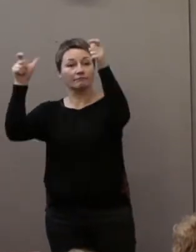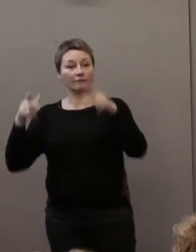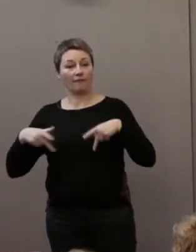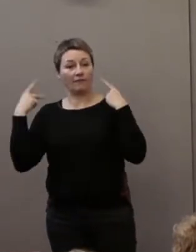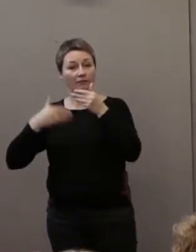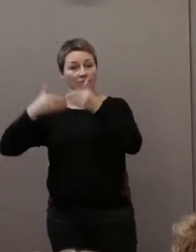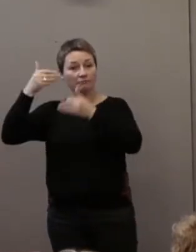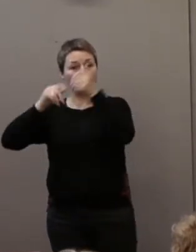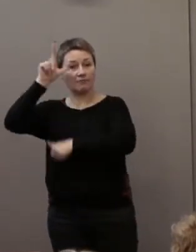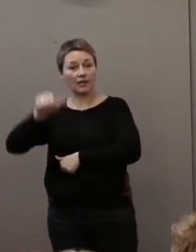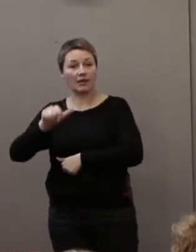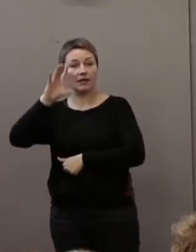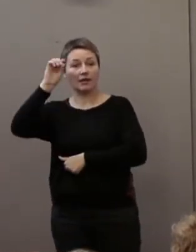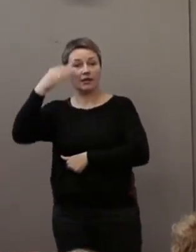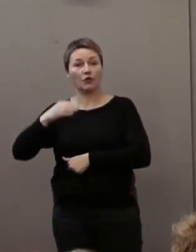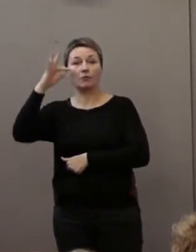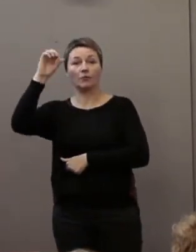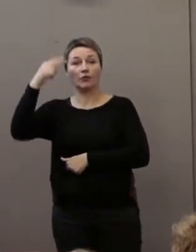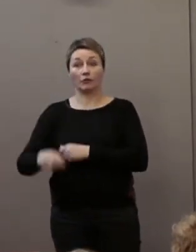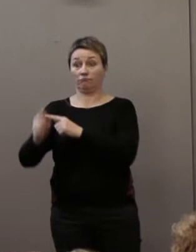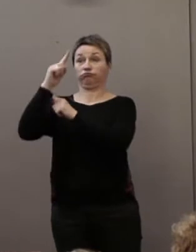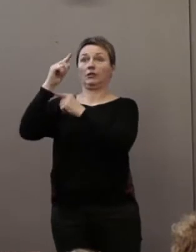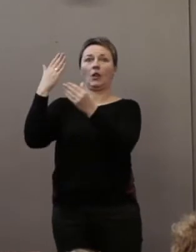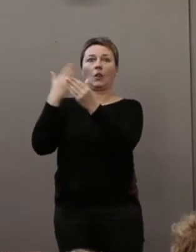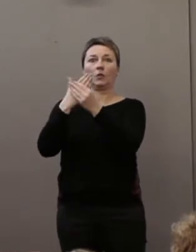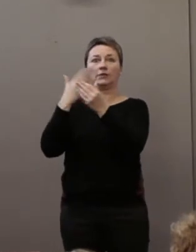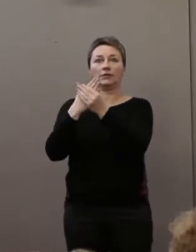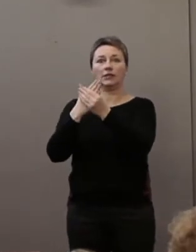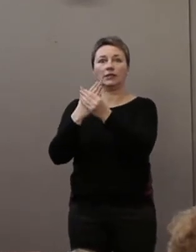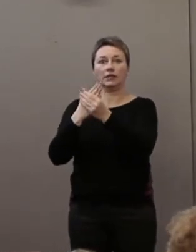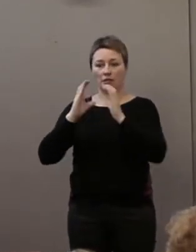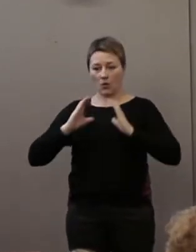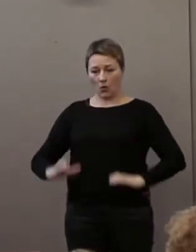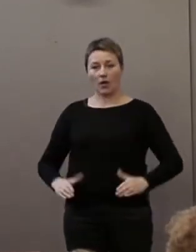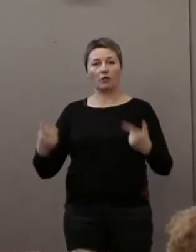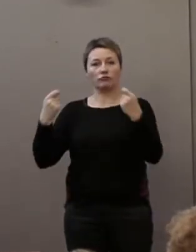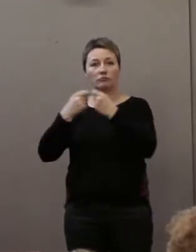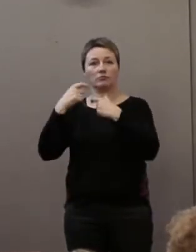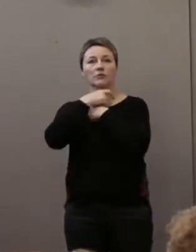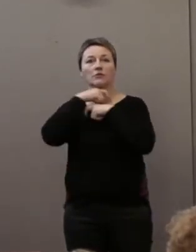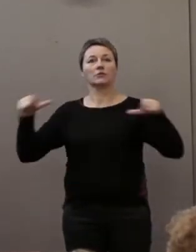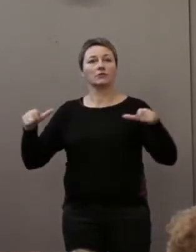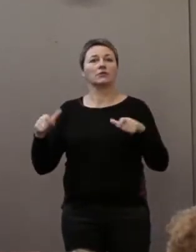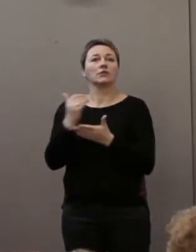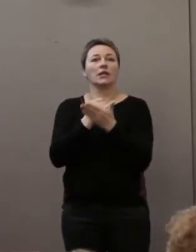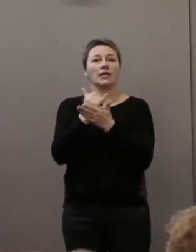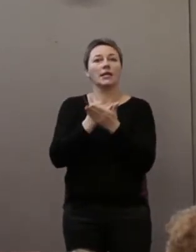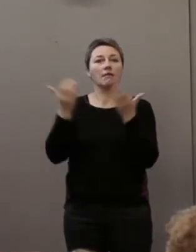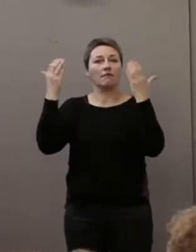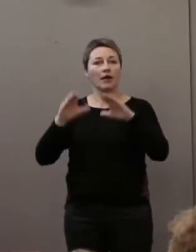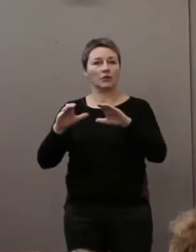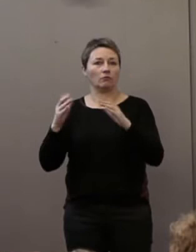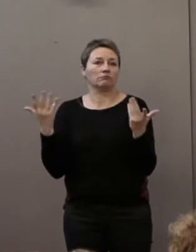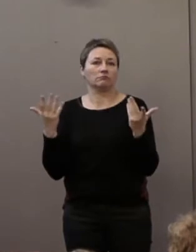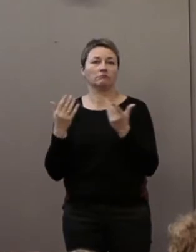un dossier dom-tom qui a émergé, celui d'un collège accessible à l'île de la Réunion. Donc, ça,'est